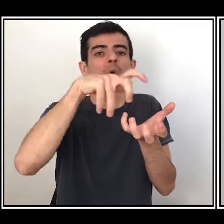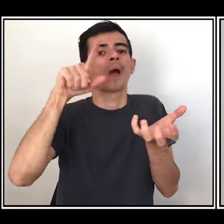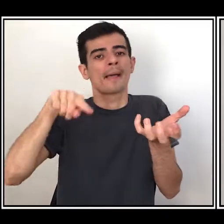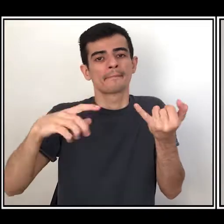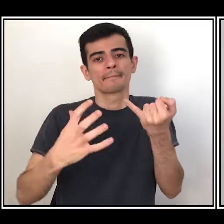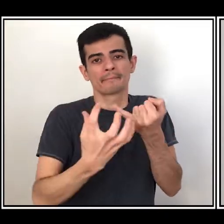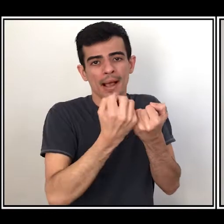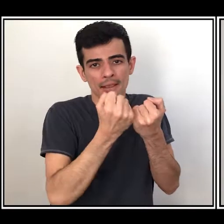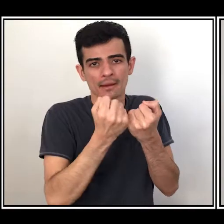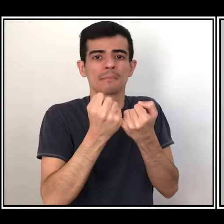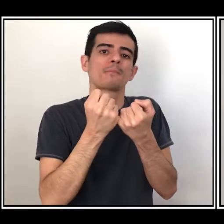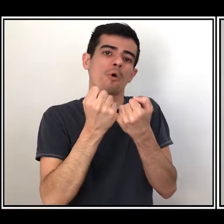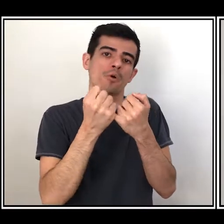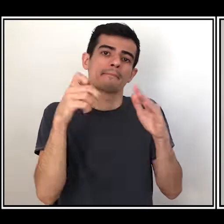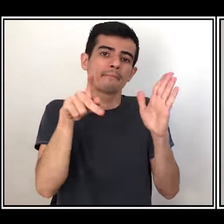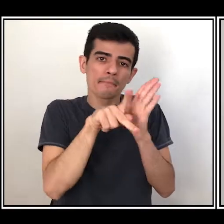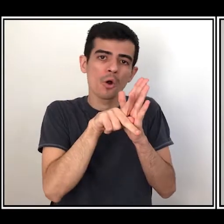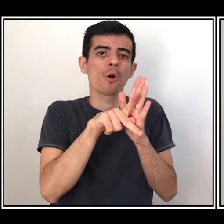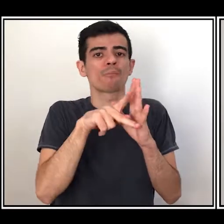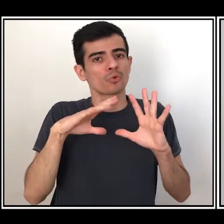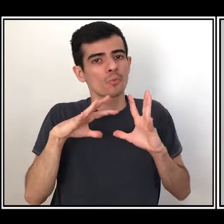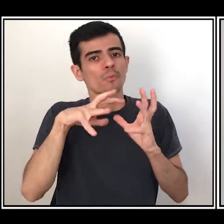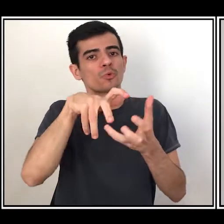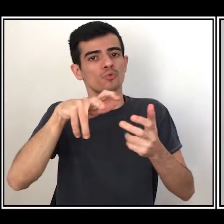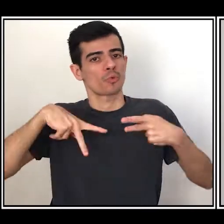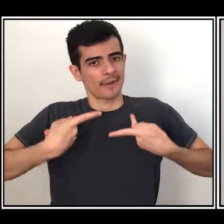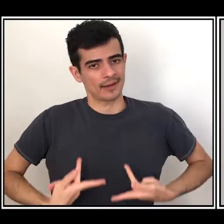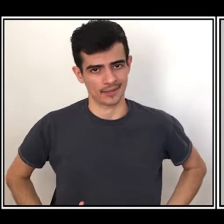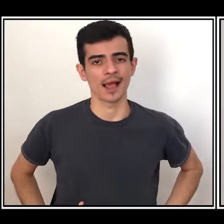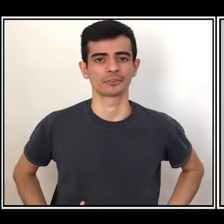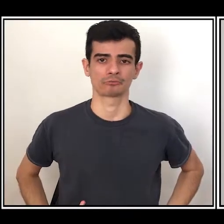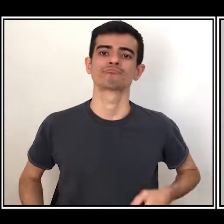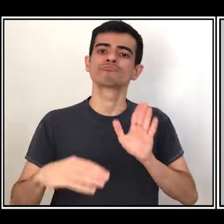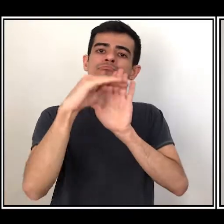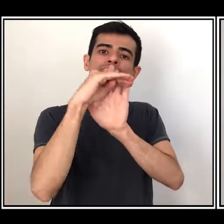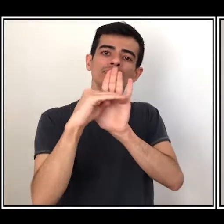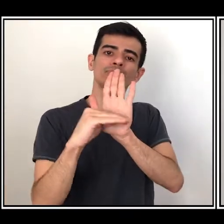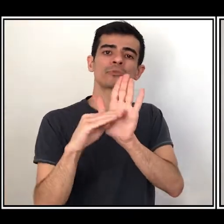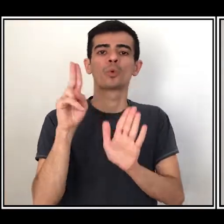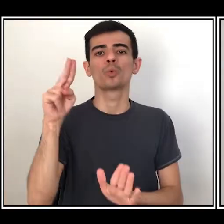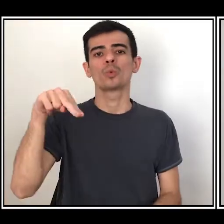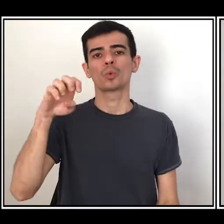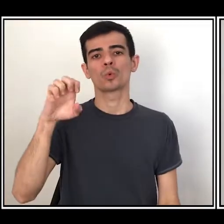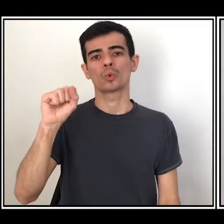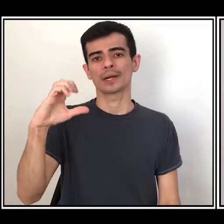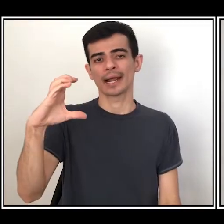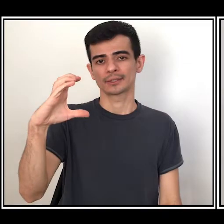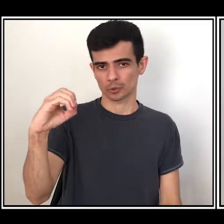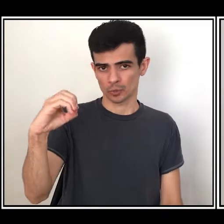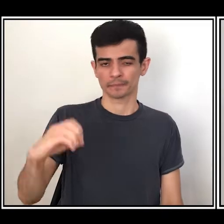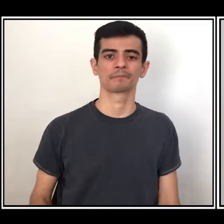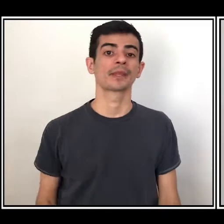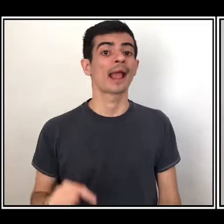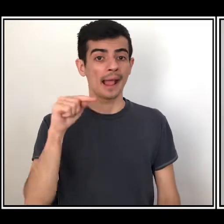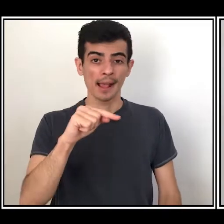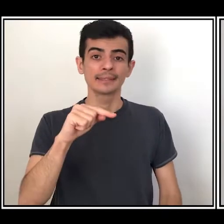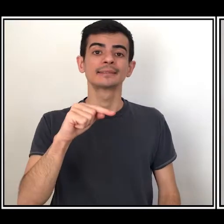da humanidade na inclusão em listas da Unesco. Esse processo efetivo de titulação, no caso